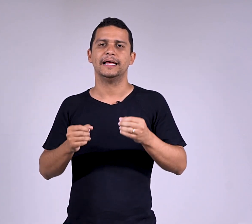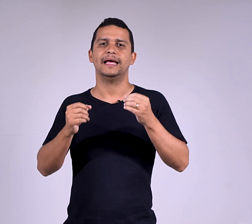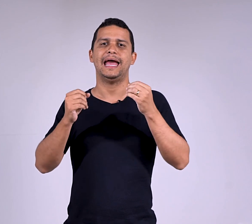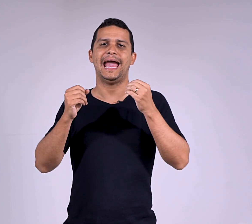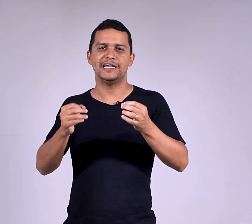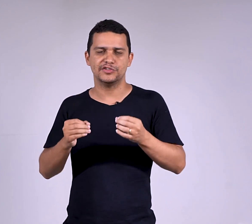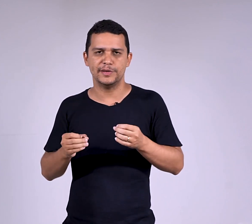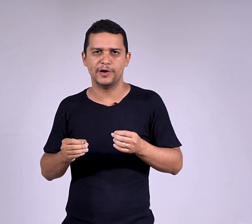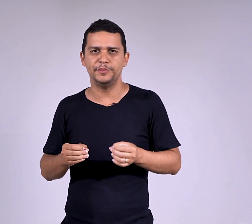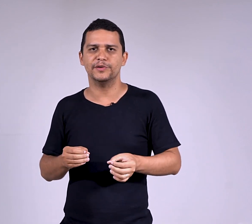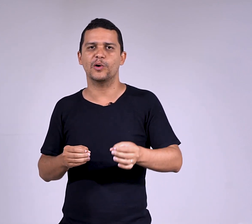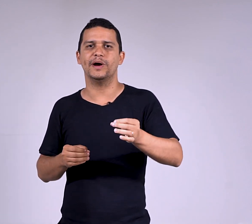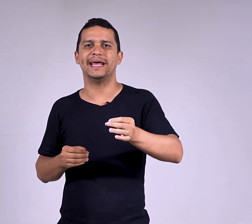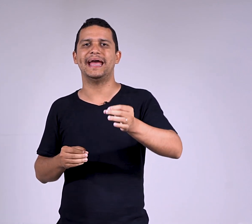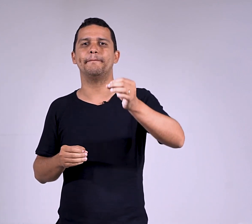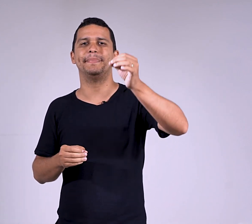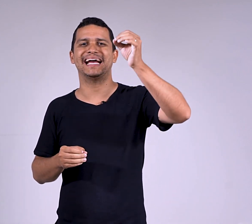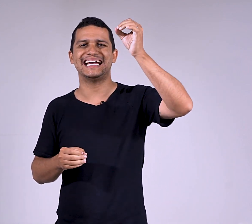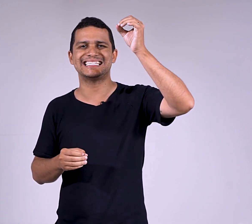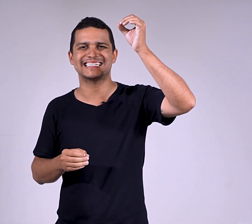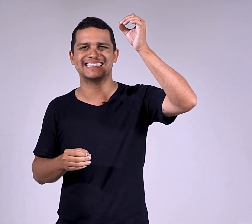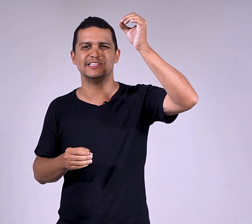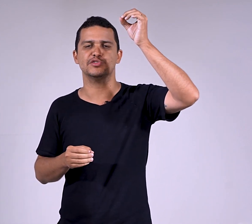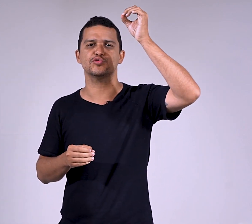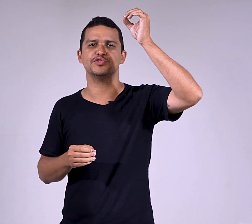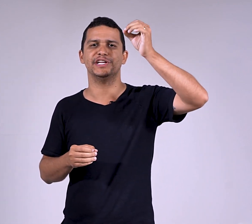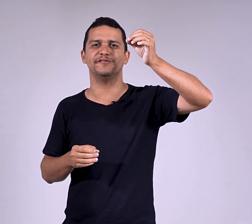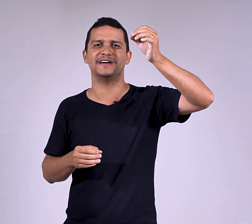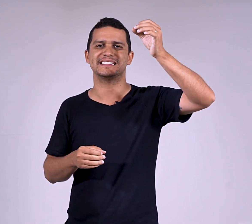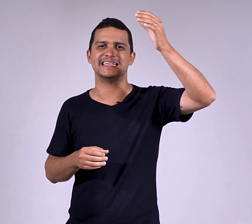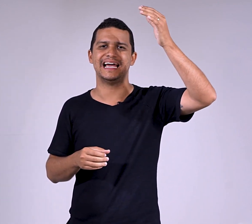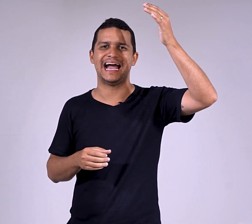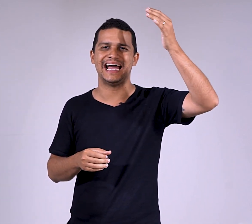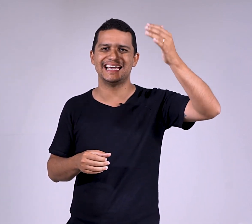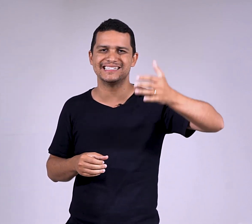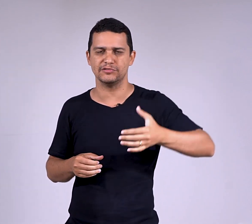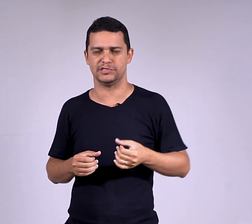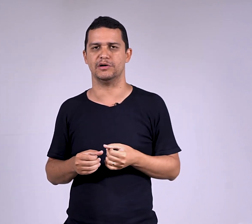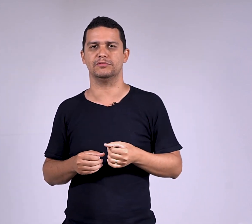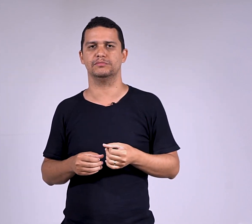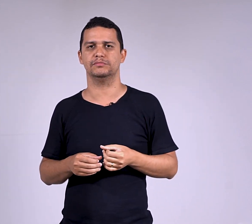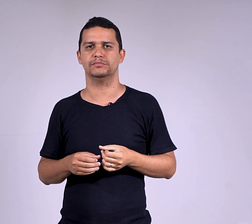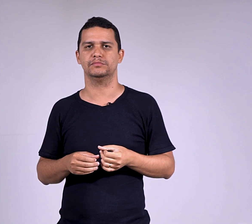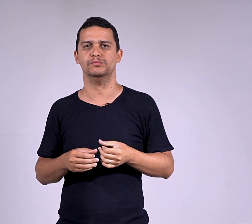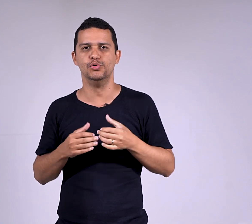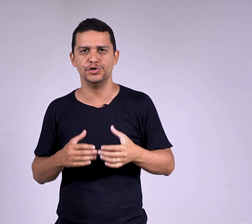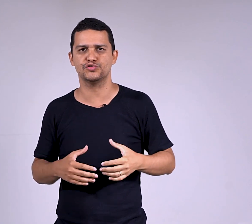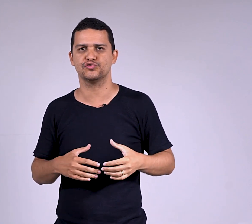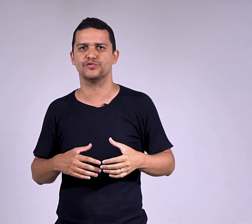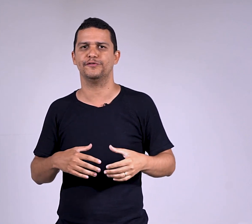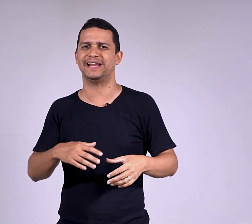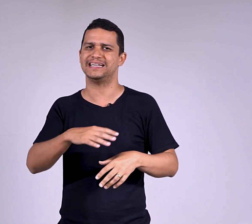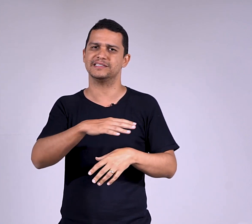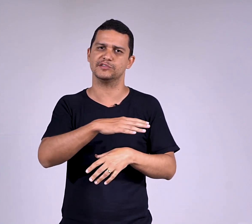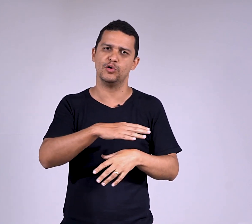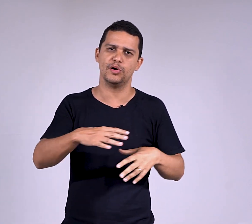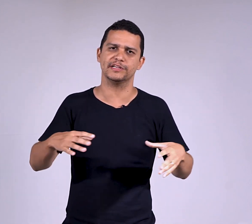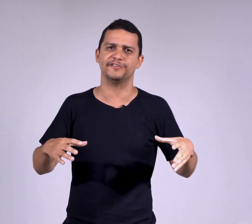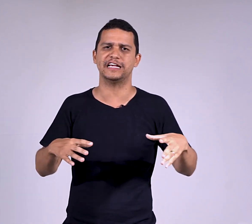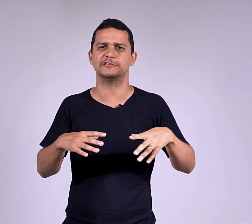É isso aí, meu amigo. Agora é pegar exercício de sujeito e fazer a exaustão. Muitos. Frases longas, frases